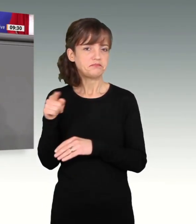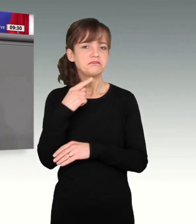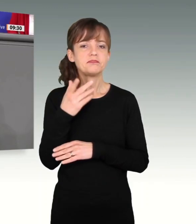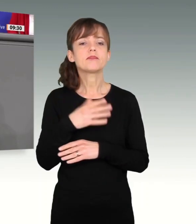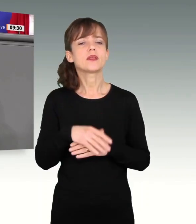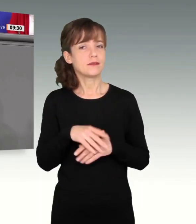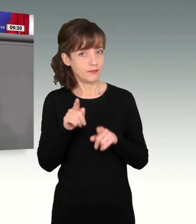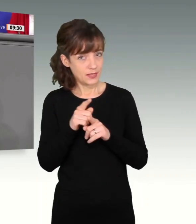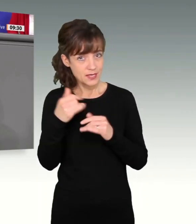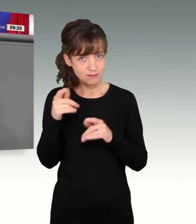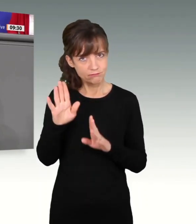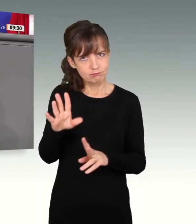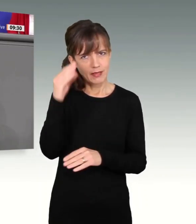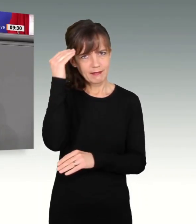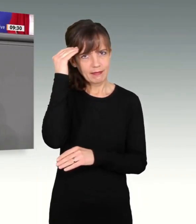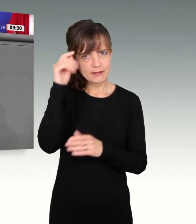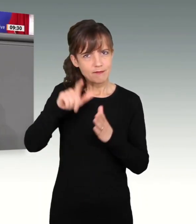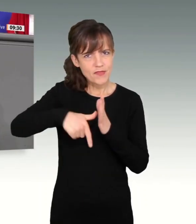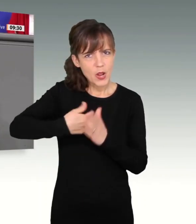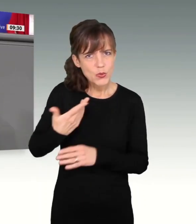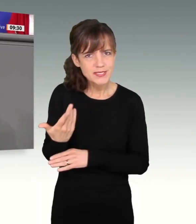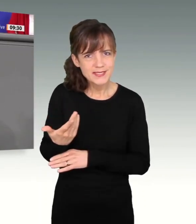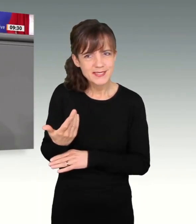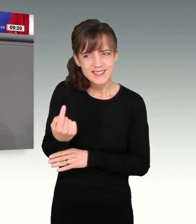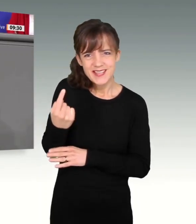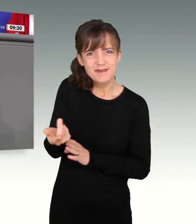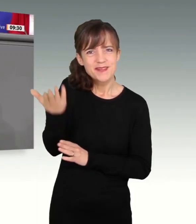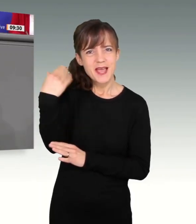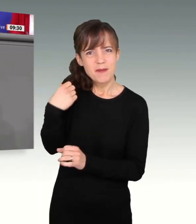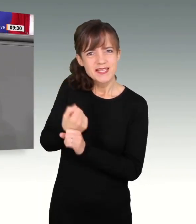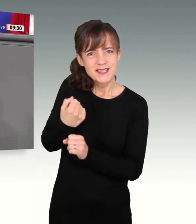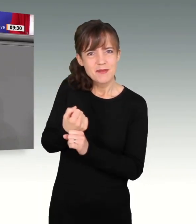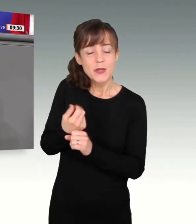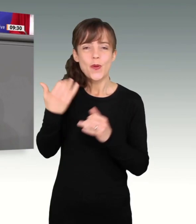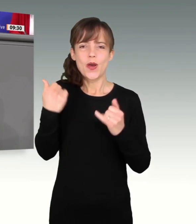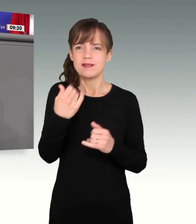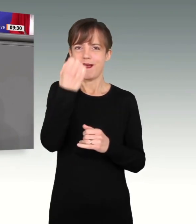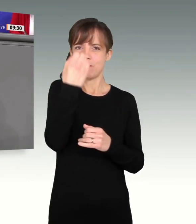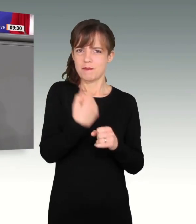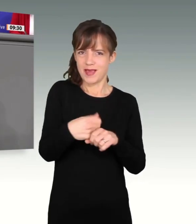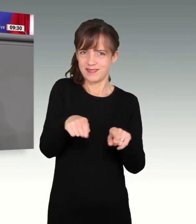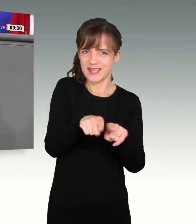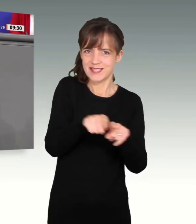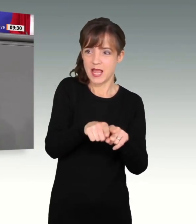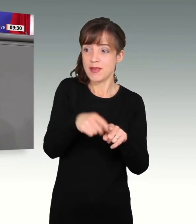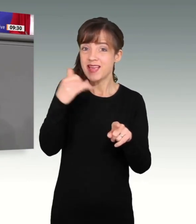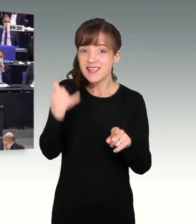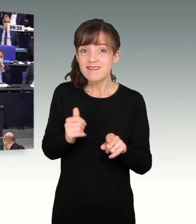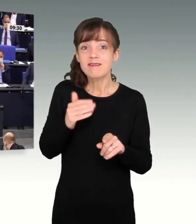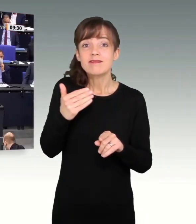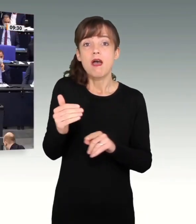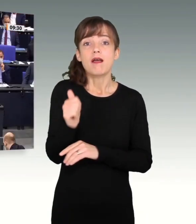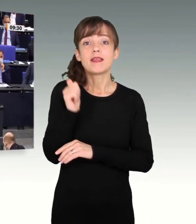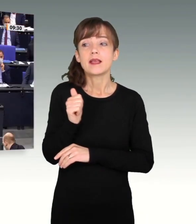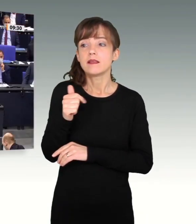Gedächtnisverlustes ihr eigenes Tun von damals, das heute der Ampel ist, nachträglich per Klage in Karlsruhe